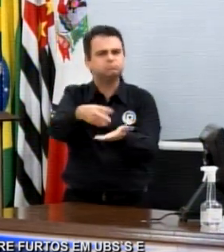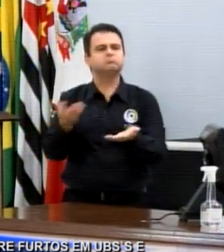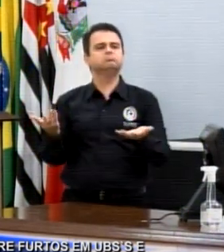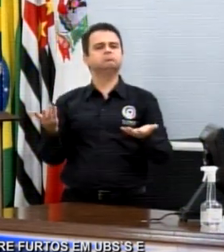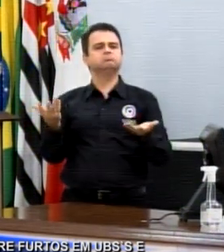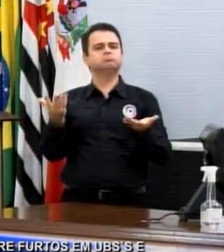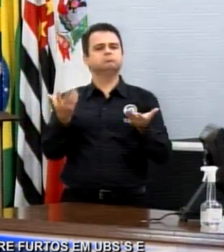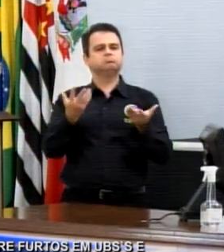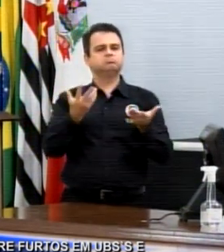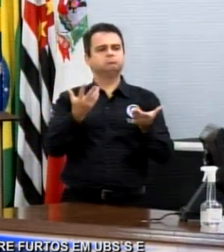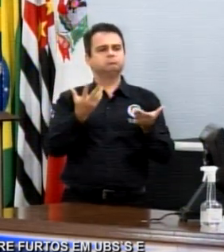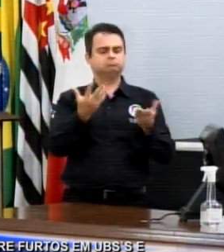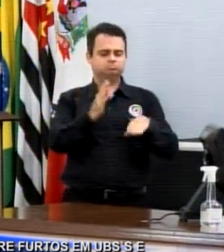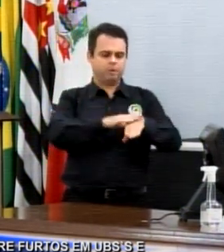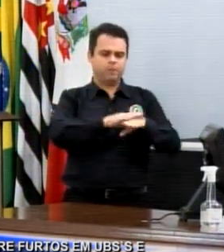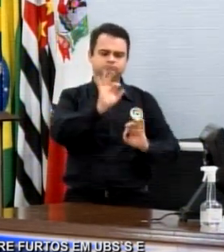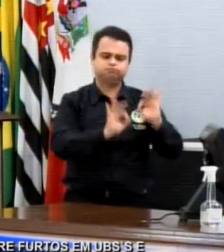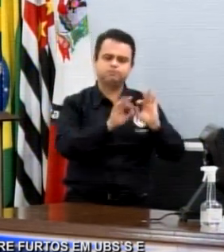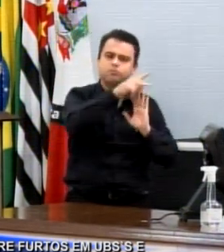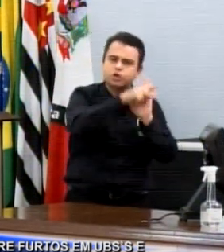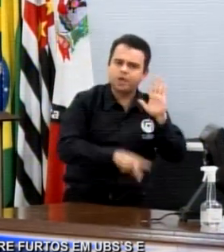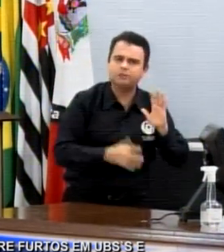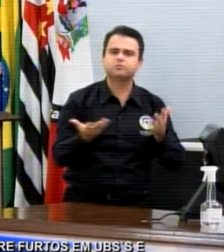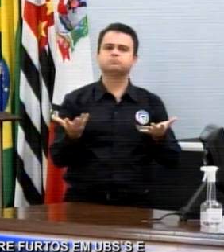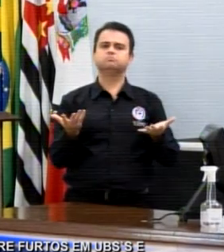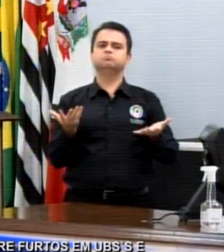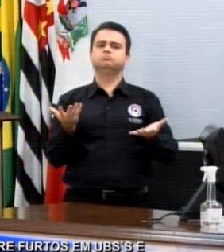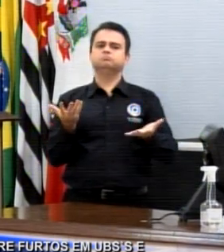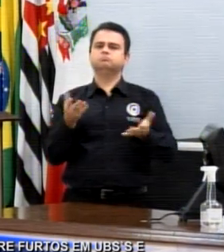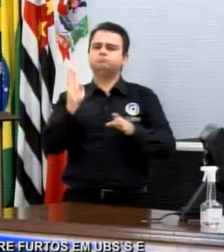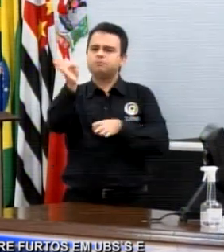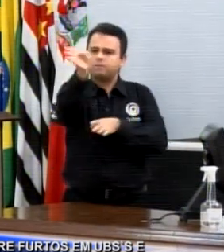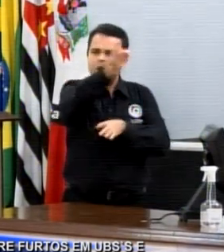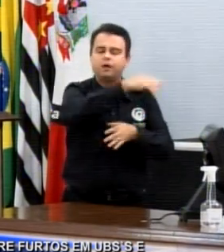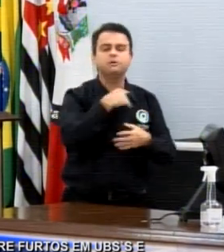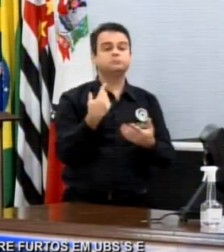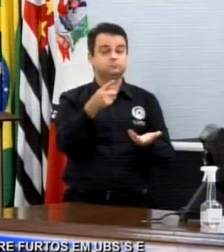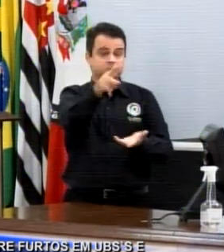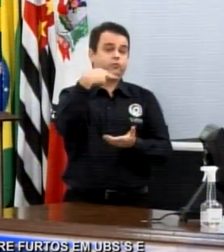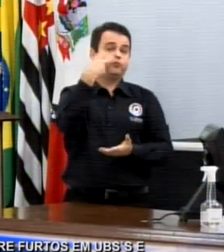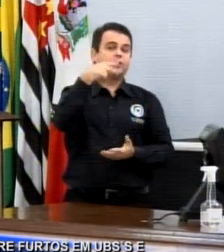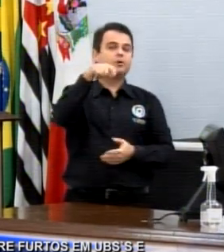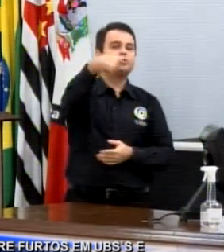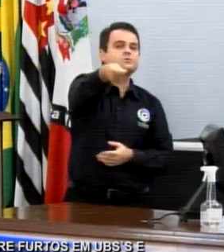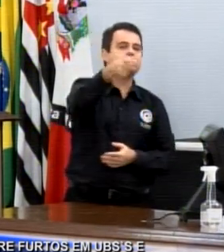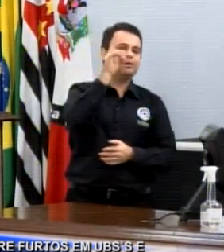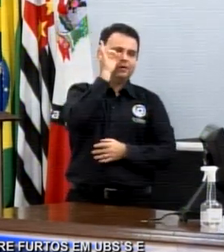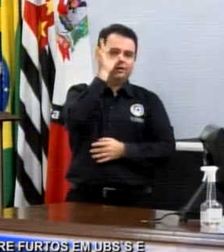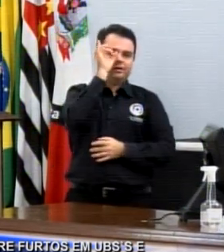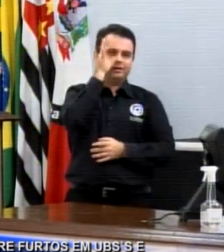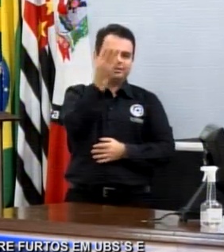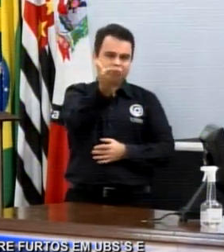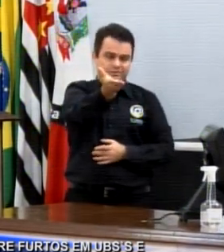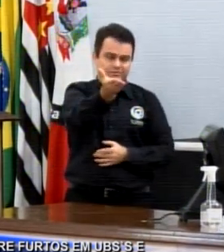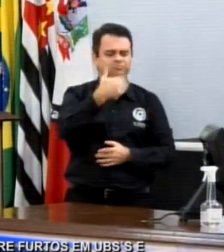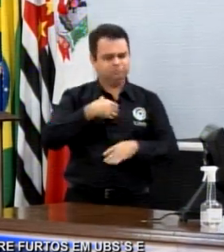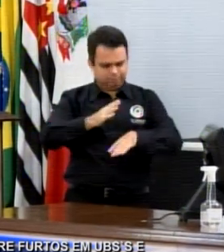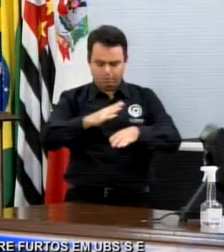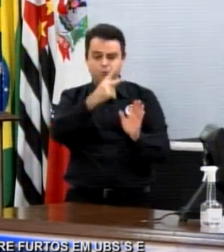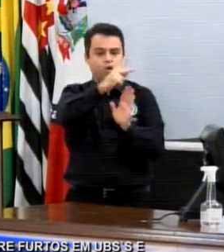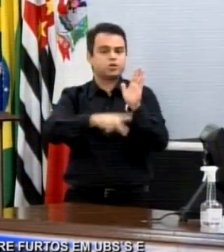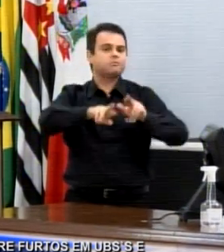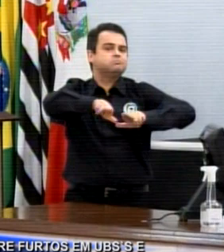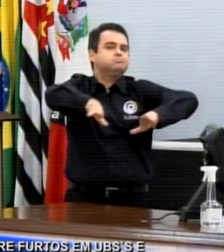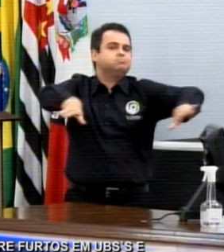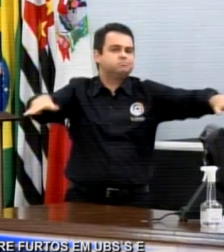projeto. Parabenizo novamente o Mundo Novo. Parabenizo o Projeto Aquário também. Nós estamos mudando de espaço, porque o espaço meu, Bruno,